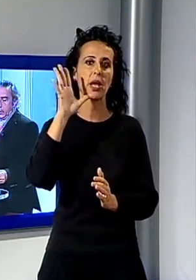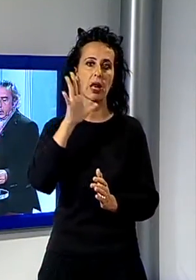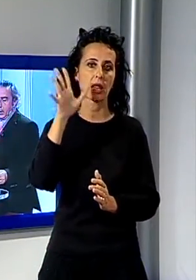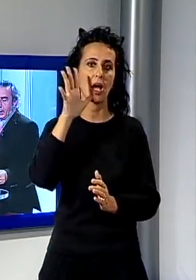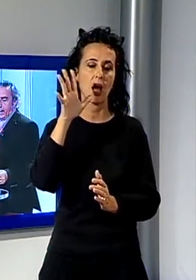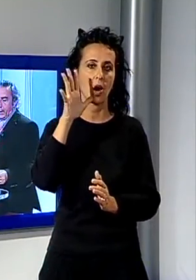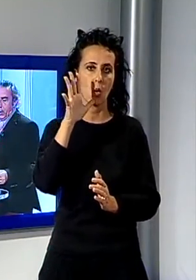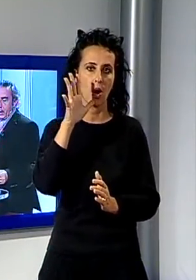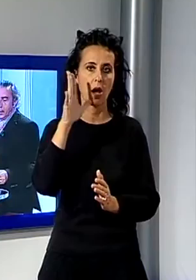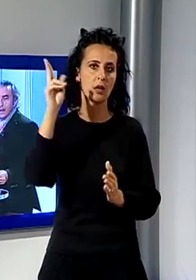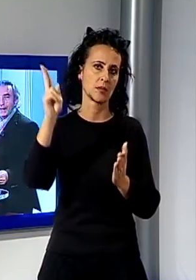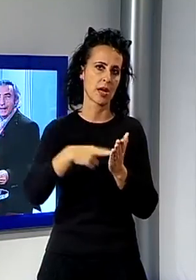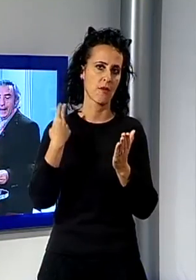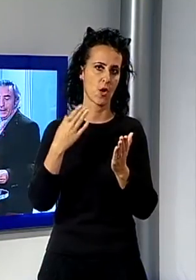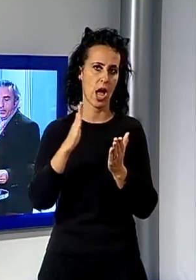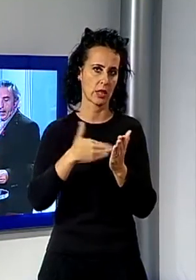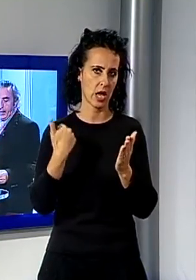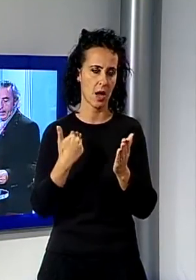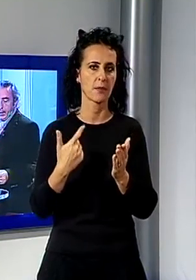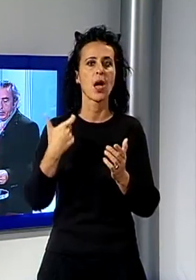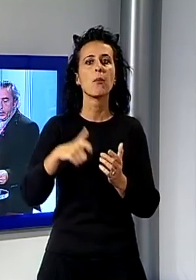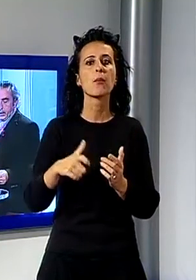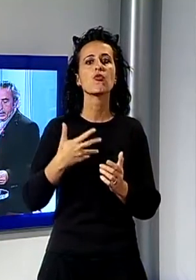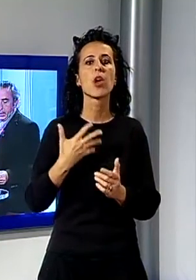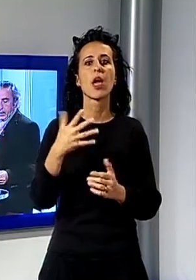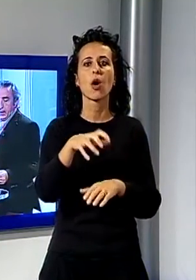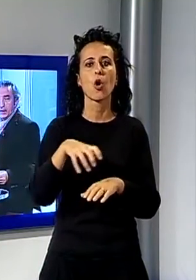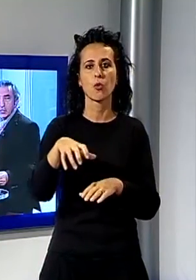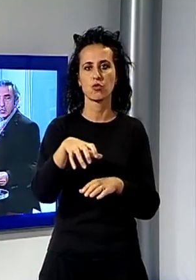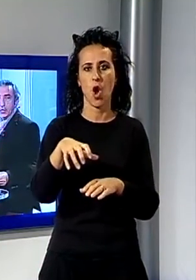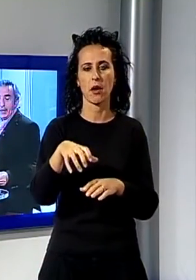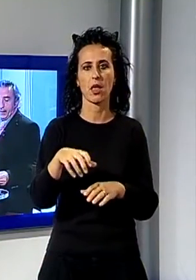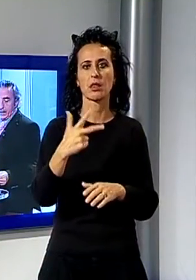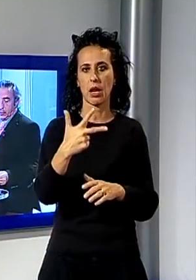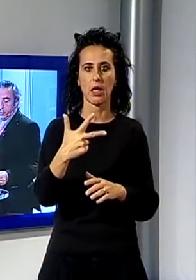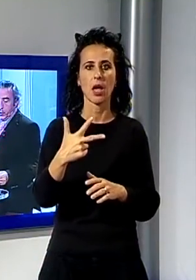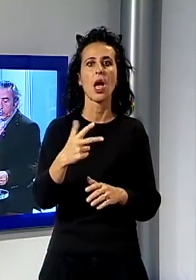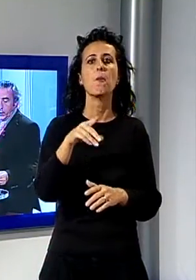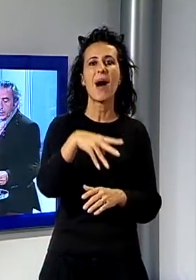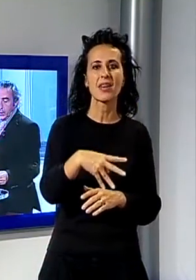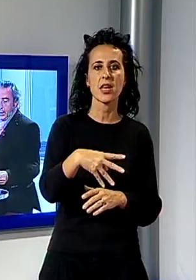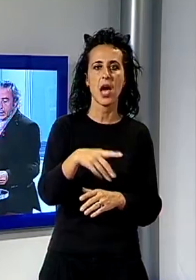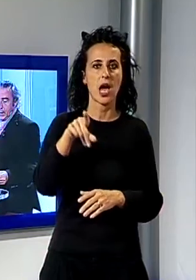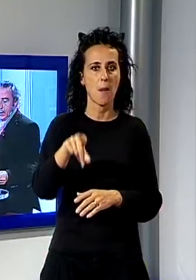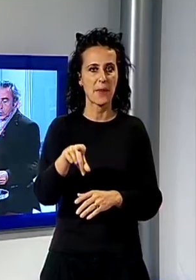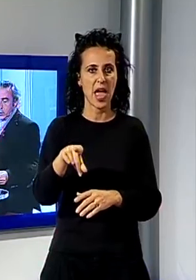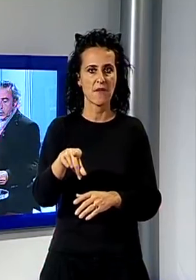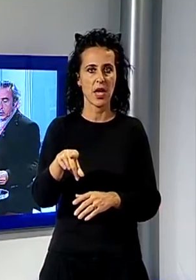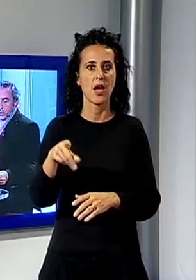riguardava Nocchi, Marignana, Pieve e La Polletta. La decisione è arrivata dopo la comunicazione dell'azienda USD 12